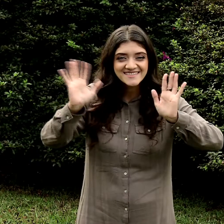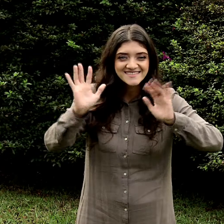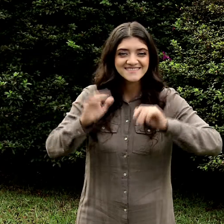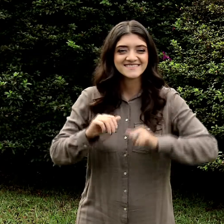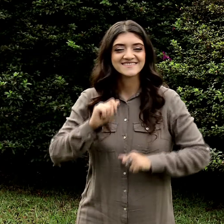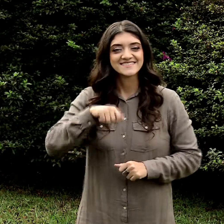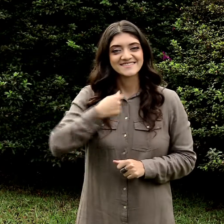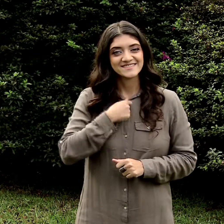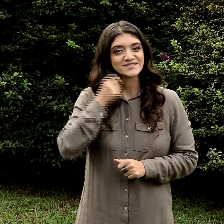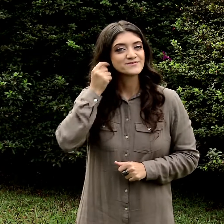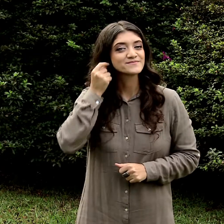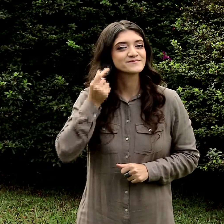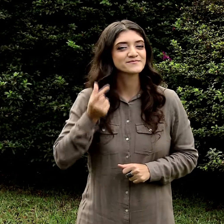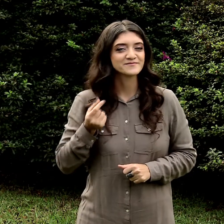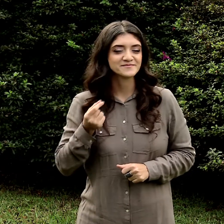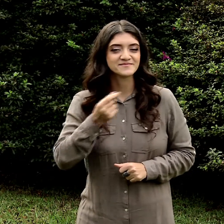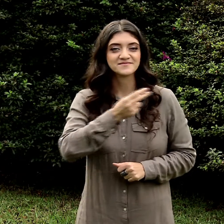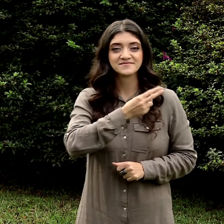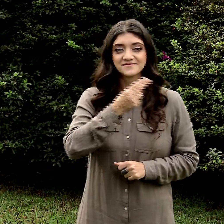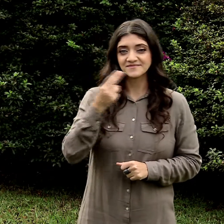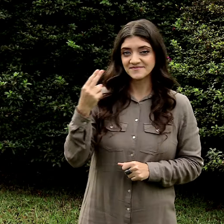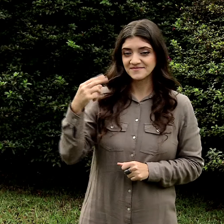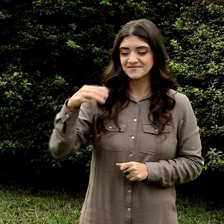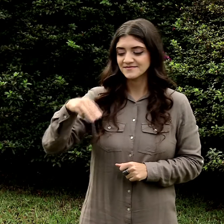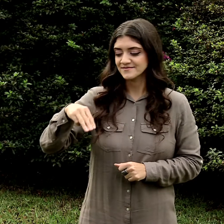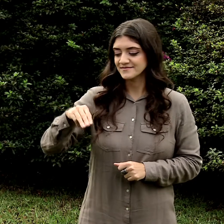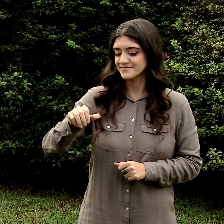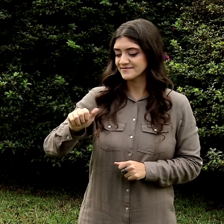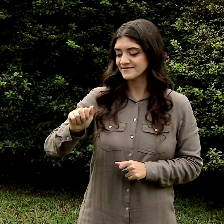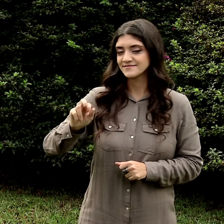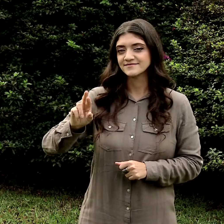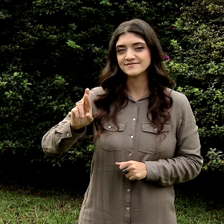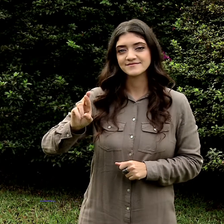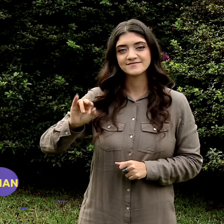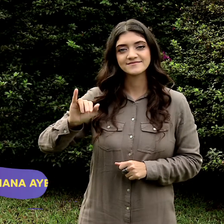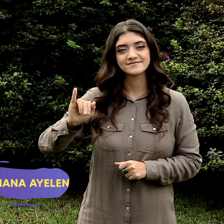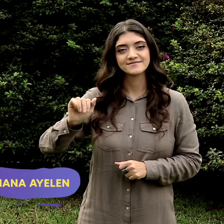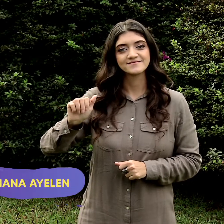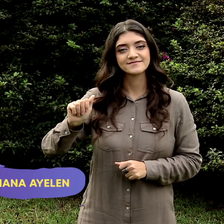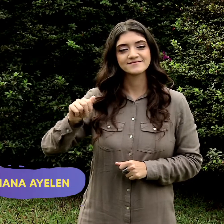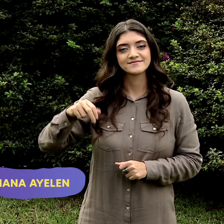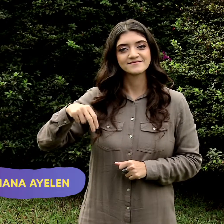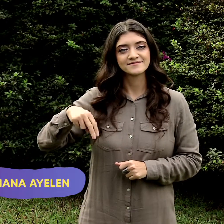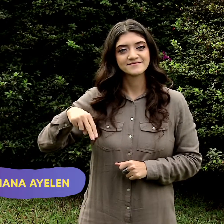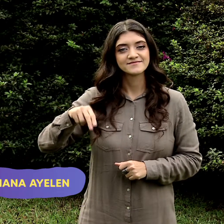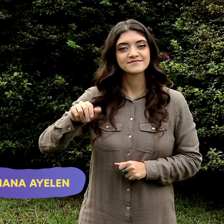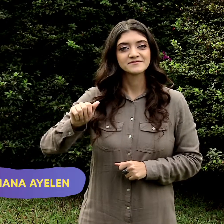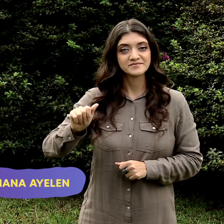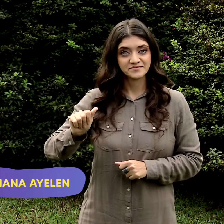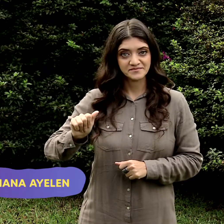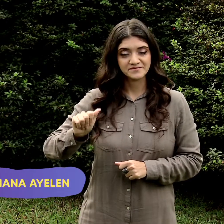Olá, este é o meu sinal e me chamo Mariana